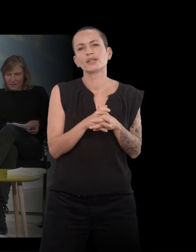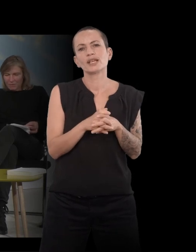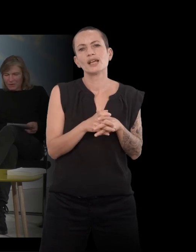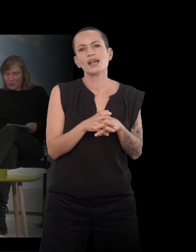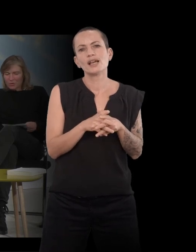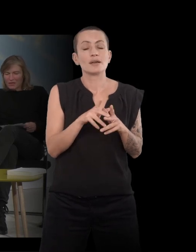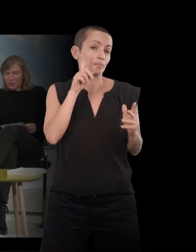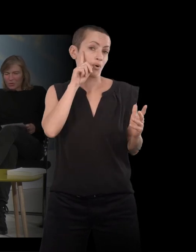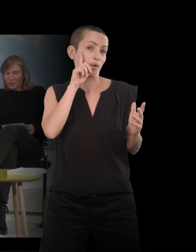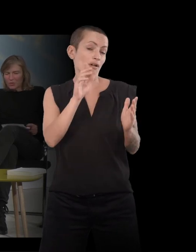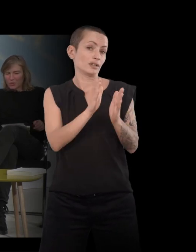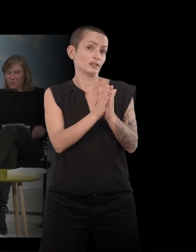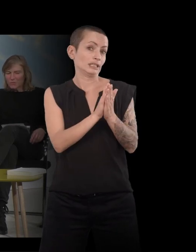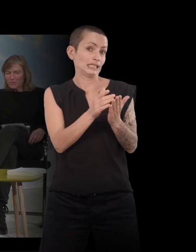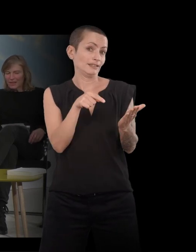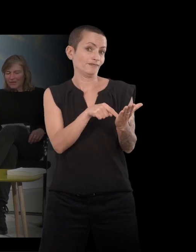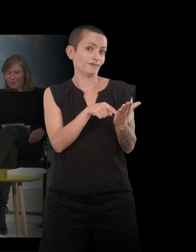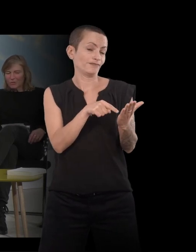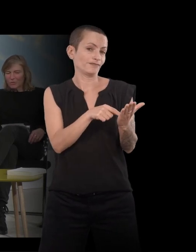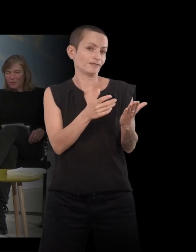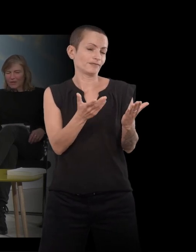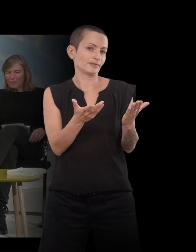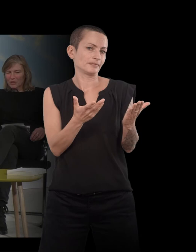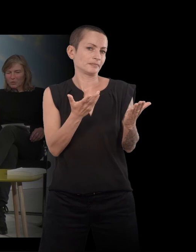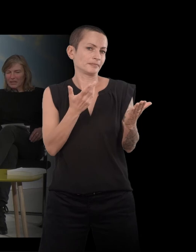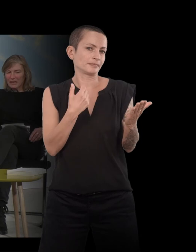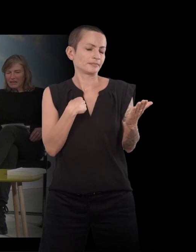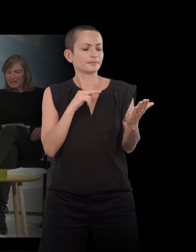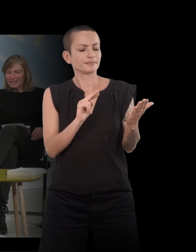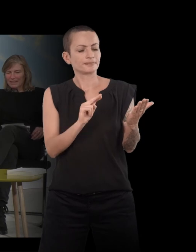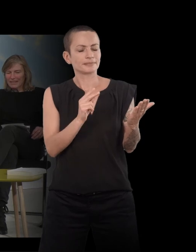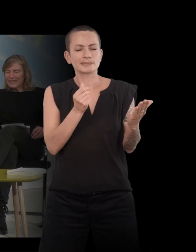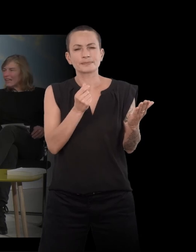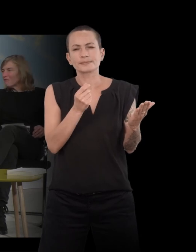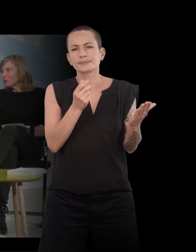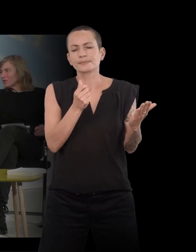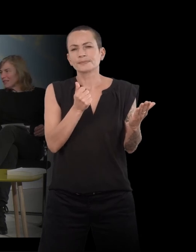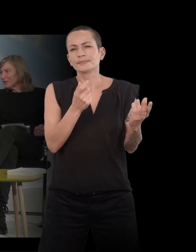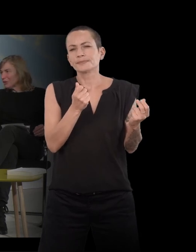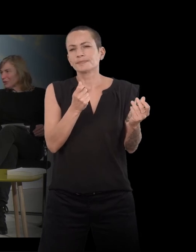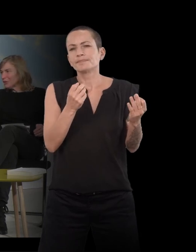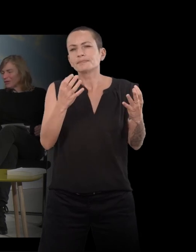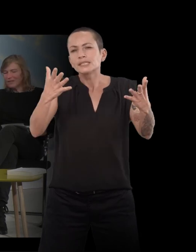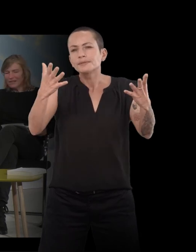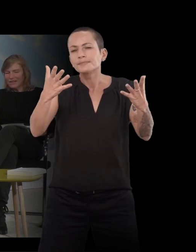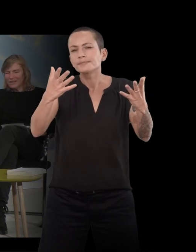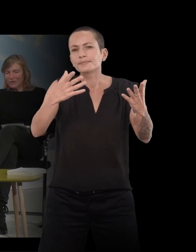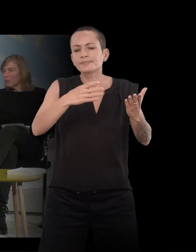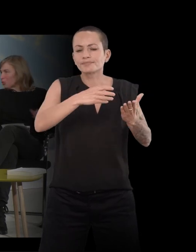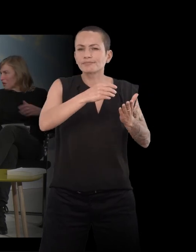Parce que ce livre, on a l'impression qu'il a avancé au fur et à